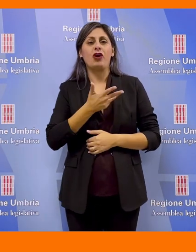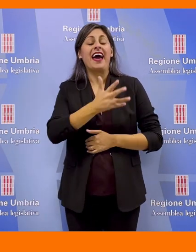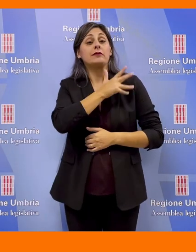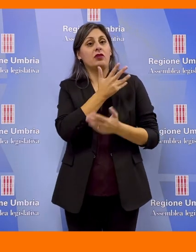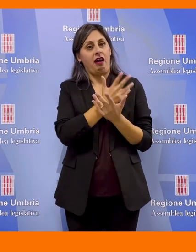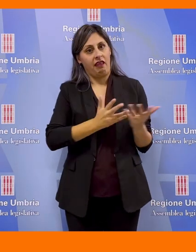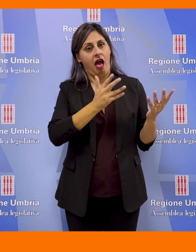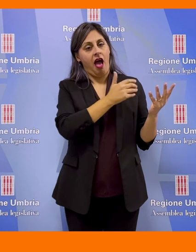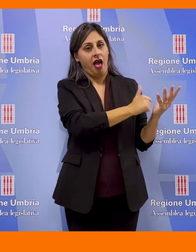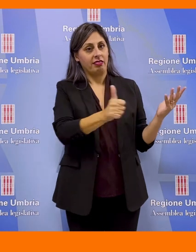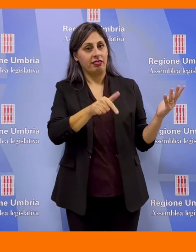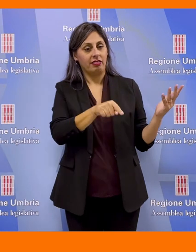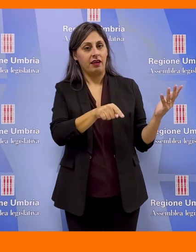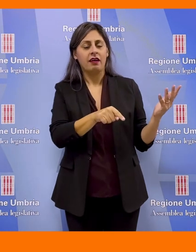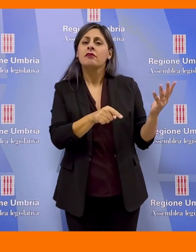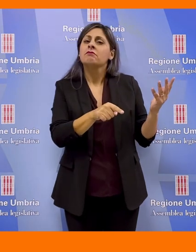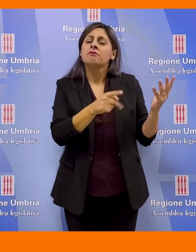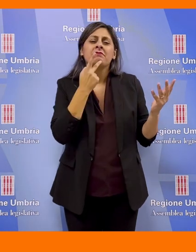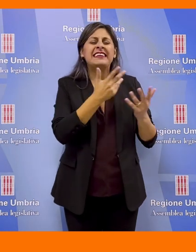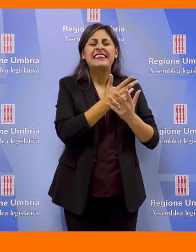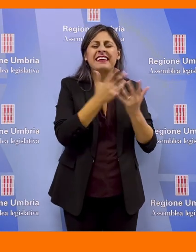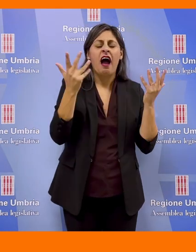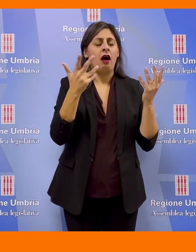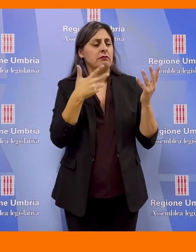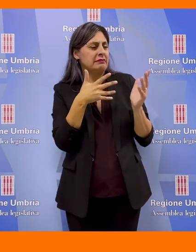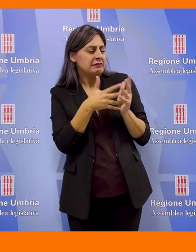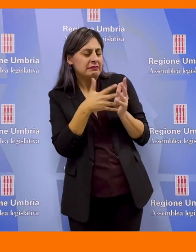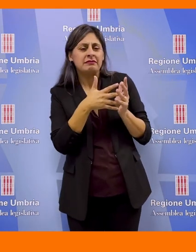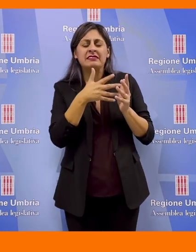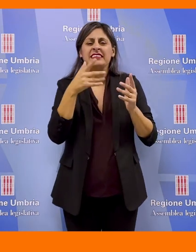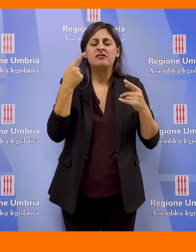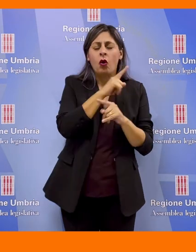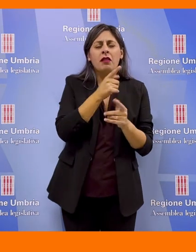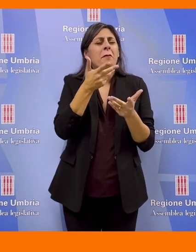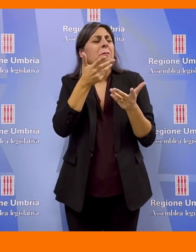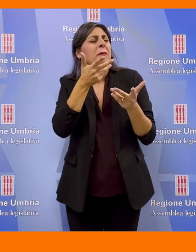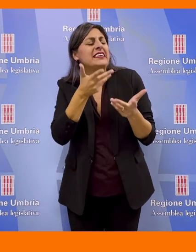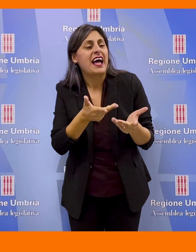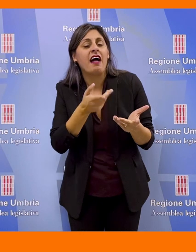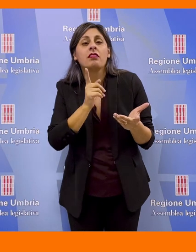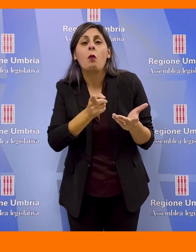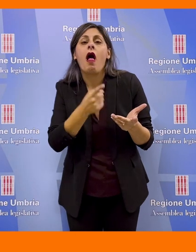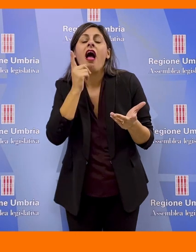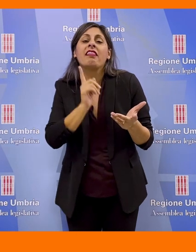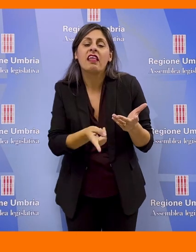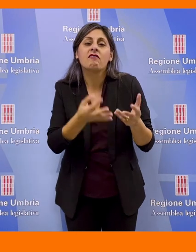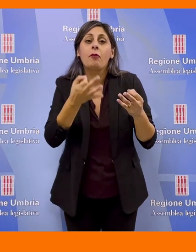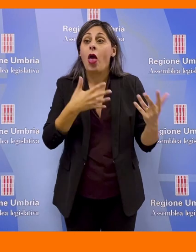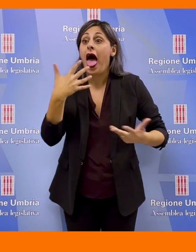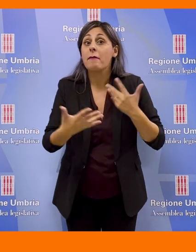responsabilità più grandi. L'impatto più evidente di storture e criticità. Il fardello più pesante da caricare davanti a emergenze